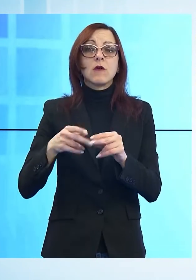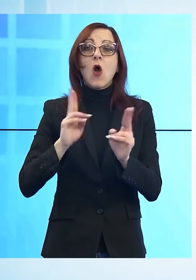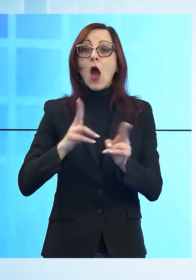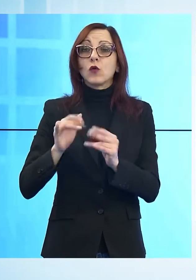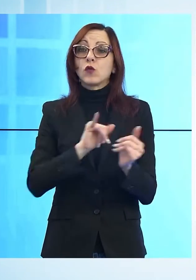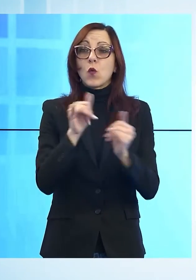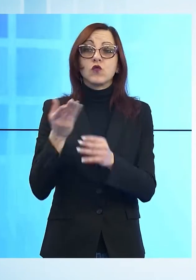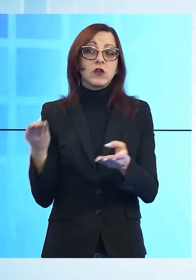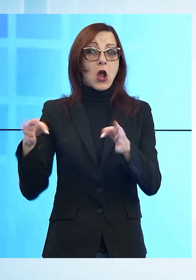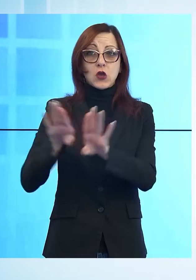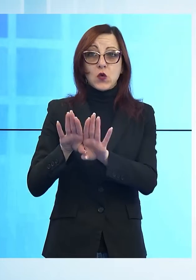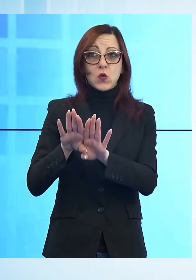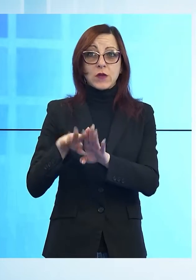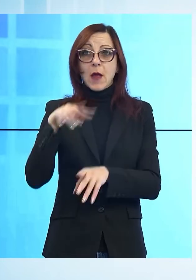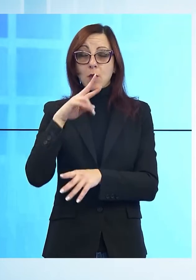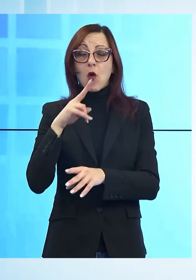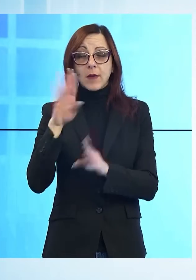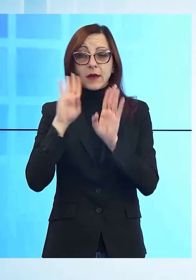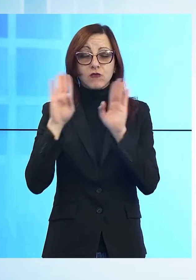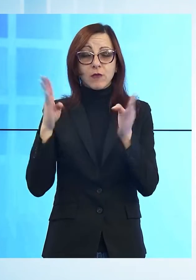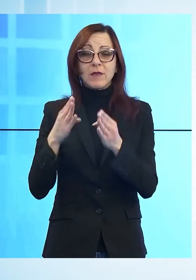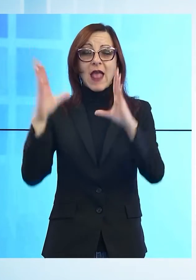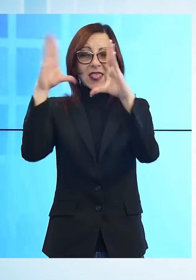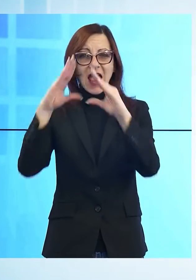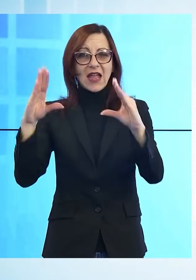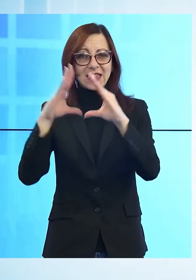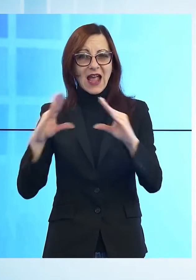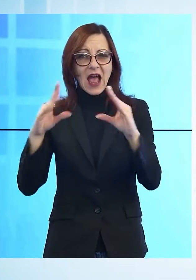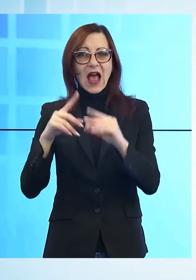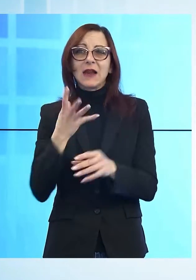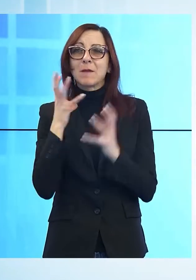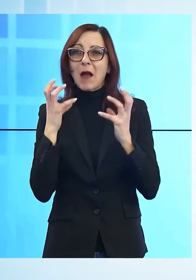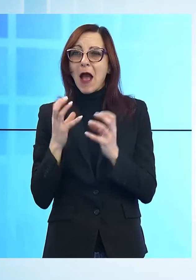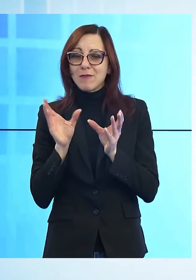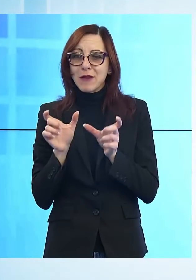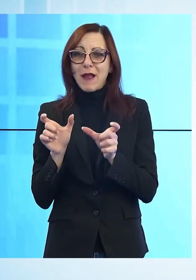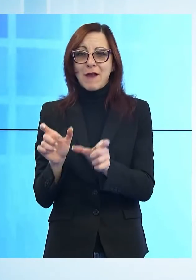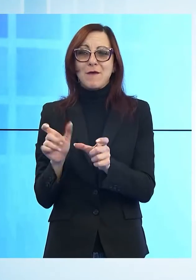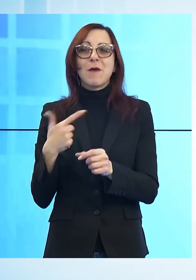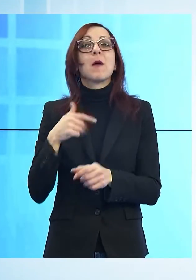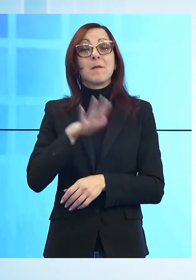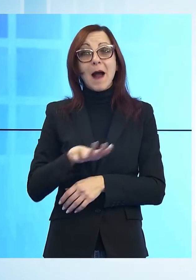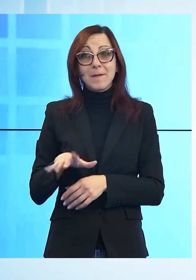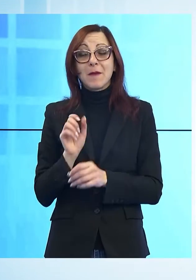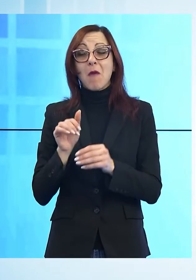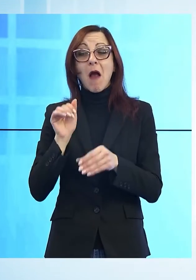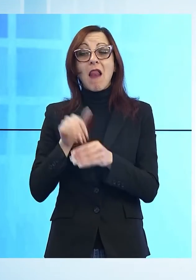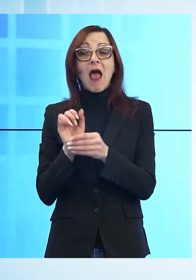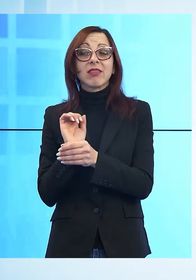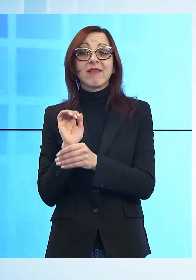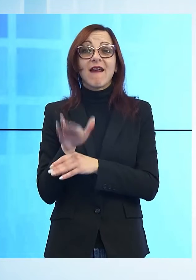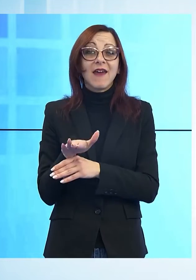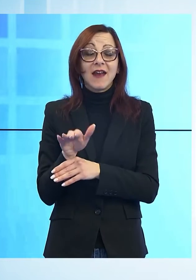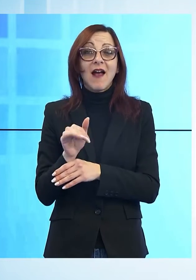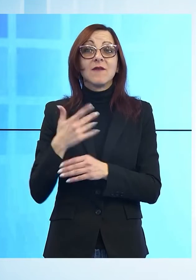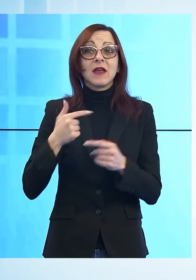È stato un pomeriggio dedicato a Natale, ma soprattutto a Babbo Natale ed è stata l'occasione per i più peccini di spedire la letterina, mentre i più